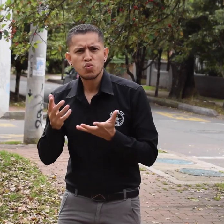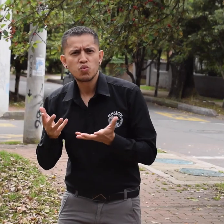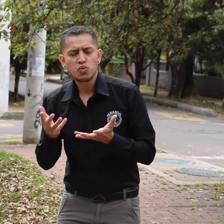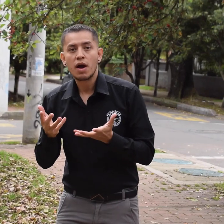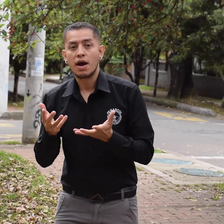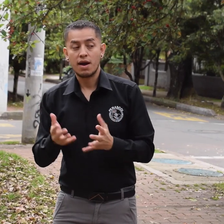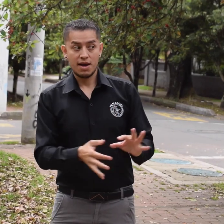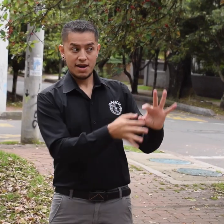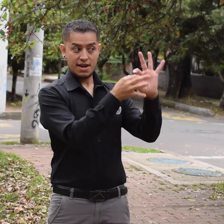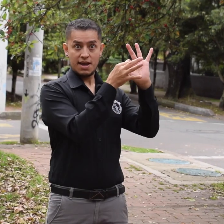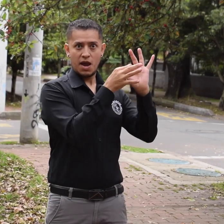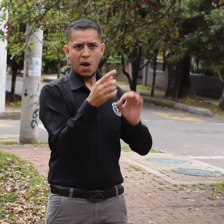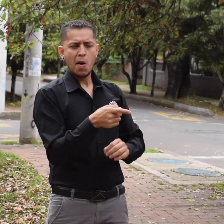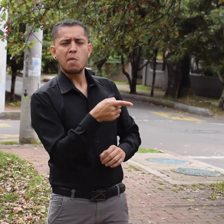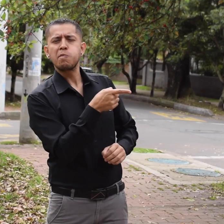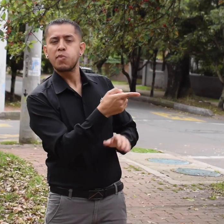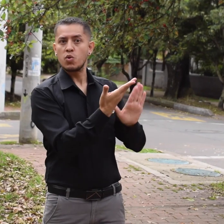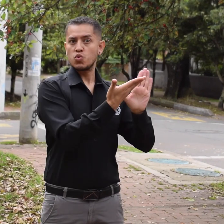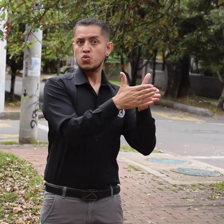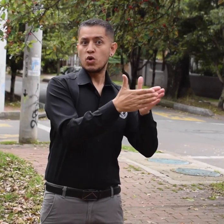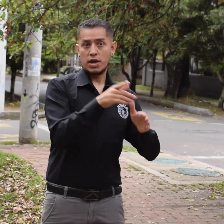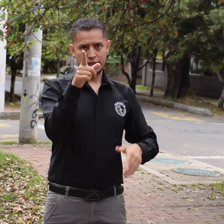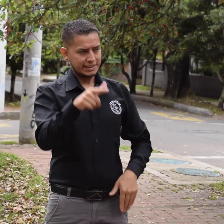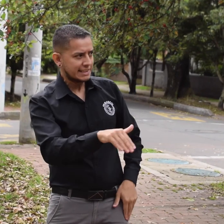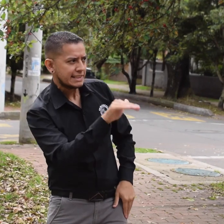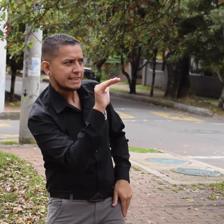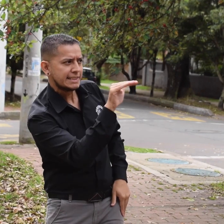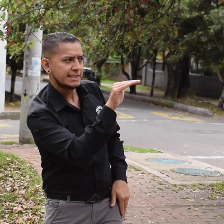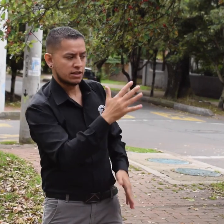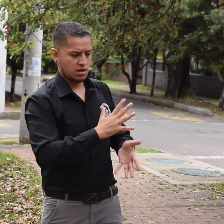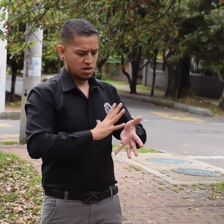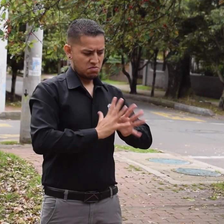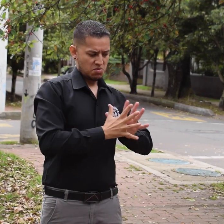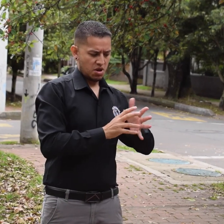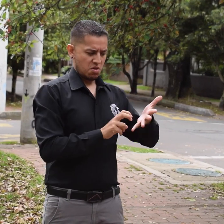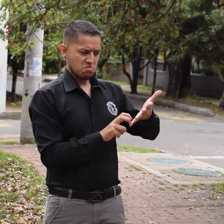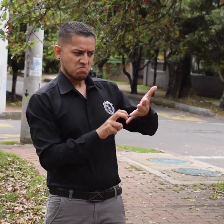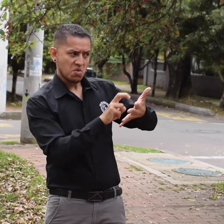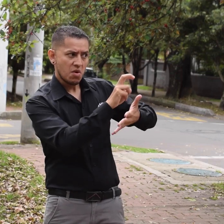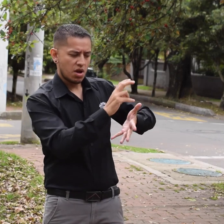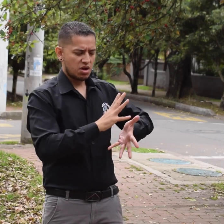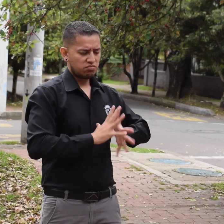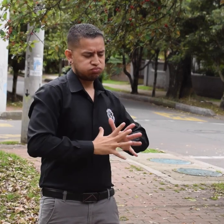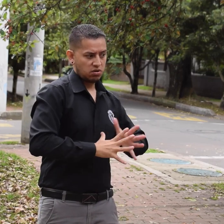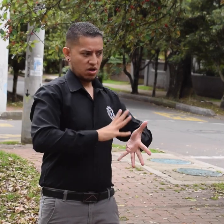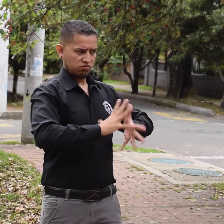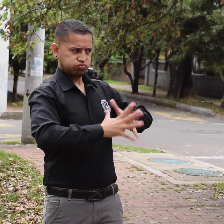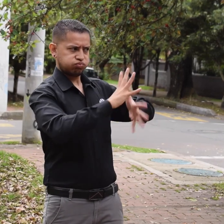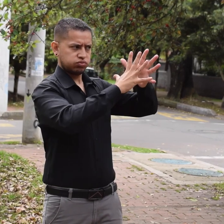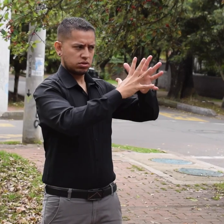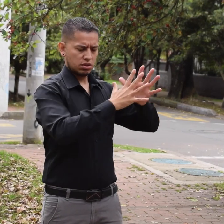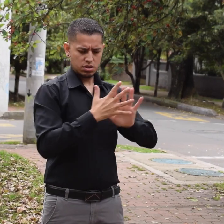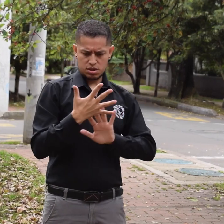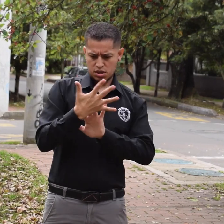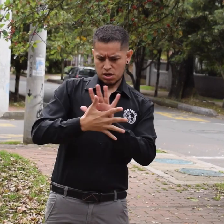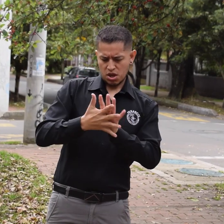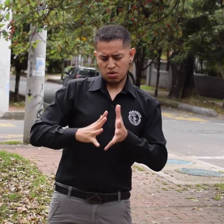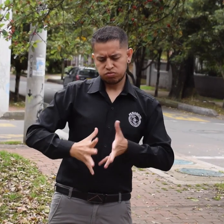aprendizaje en lengua de señas colombiana de acuerdo a los niveles establecidos por Fenascol.